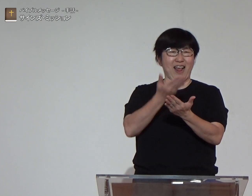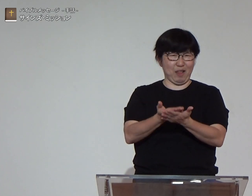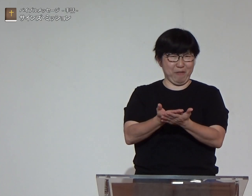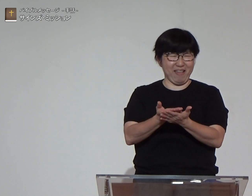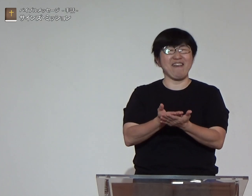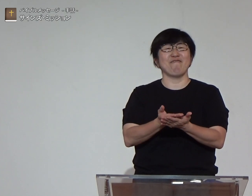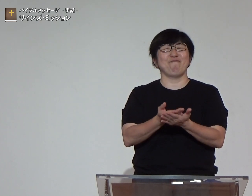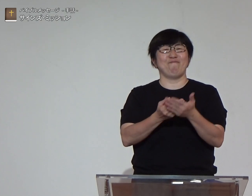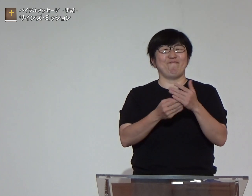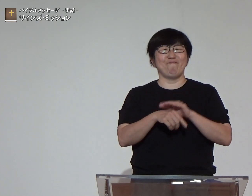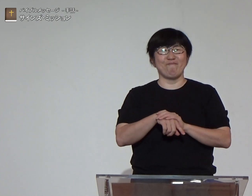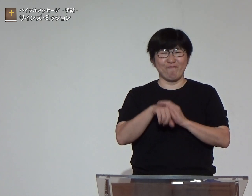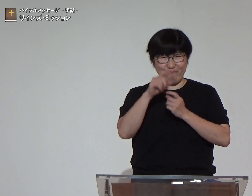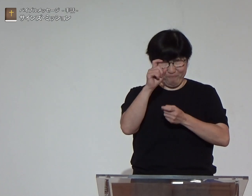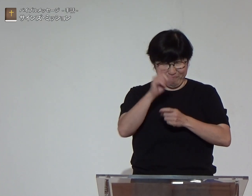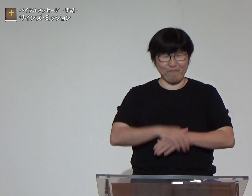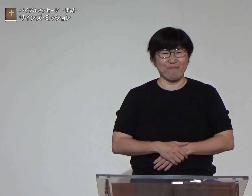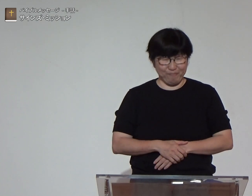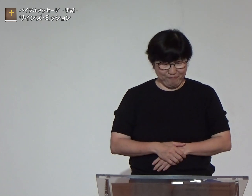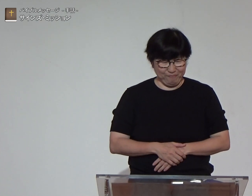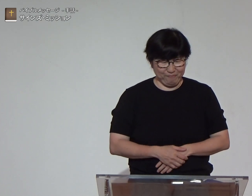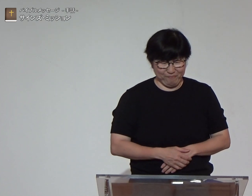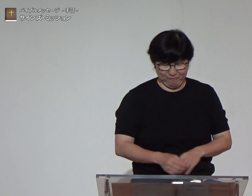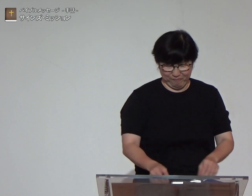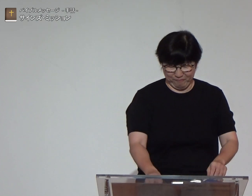これが本当の悔い改めということです